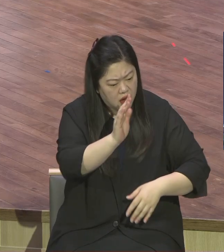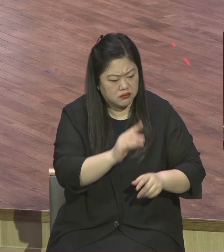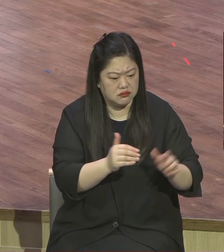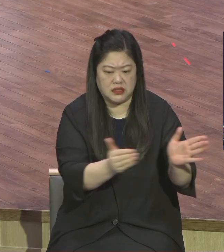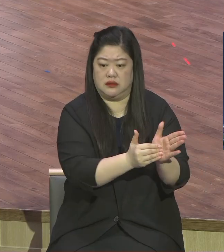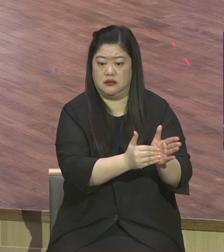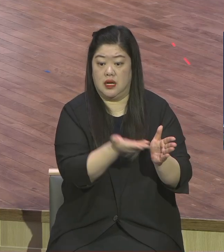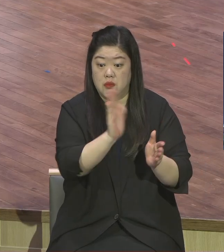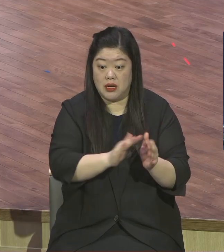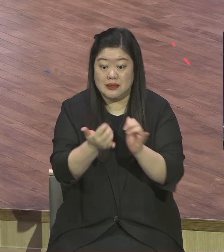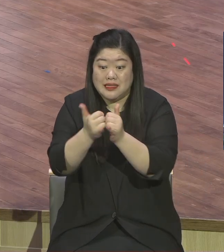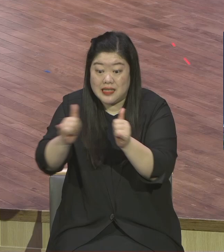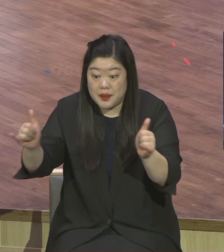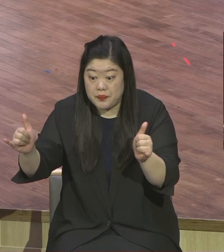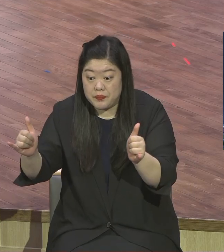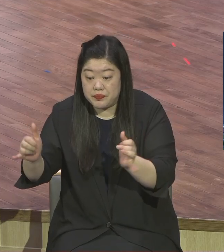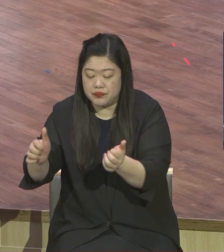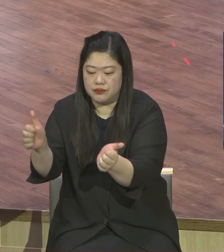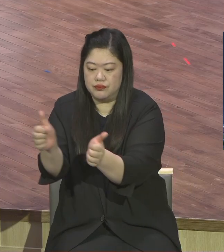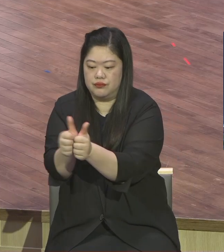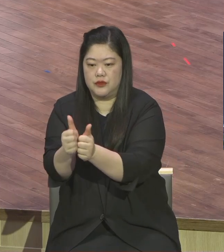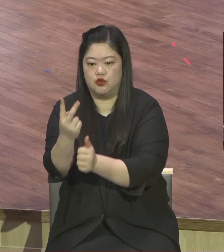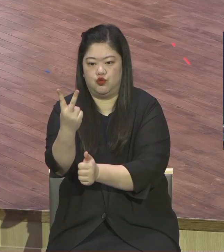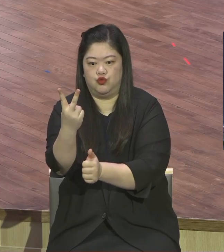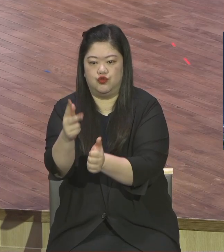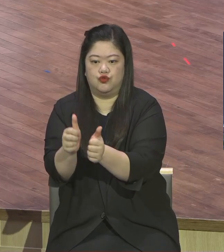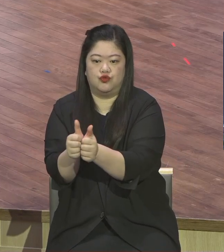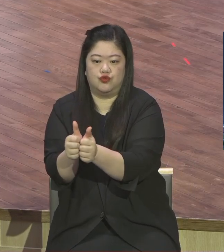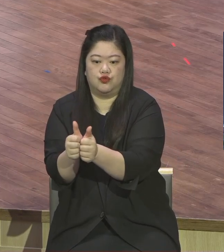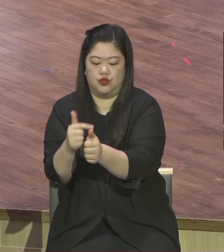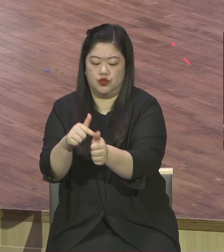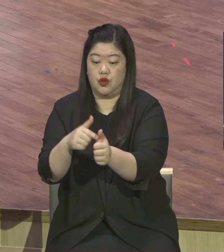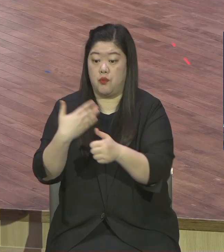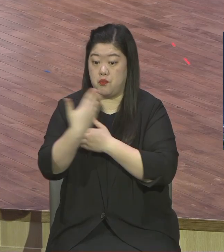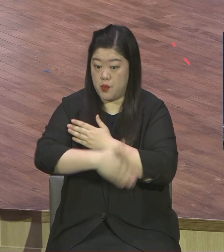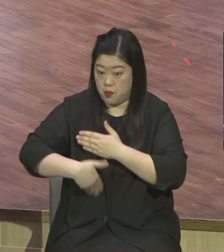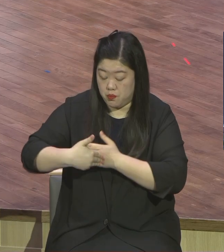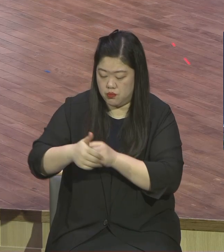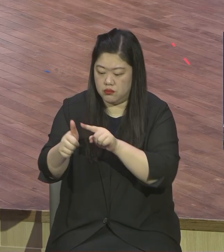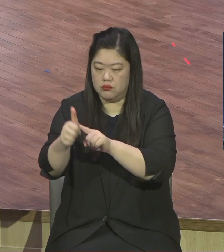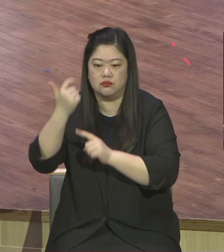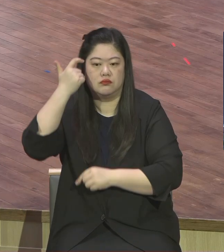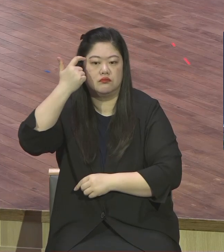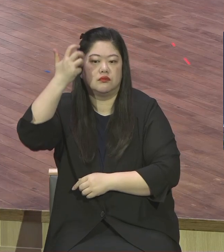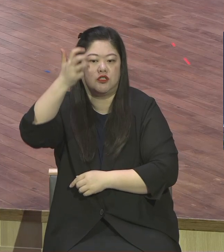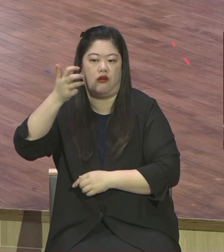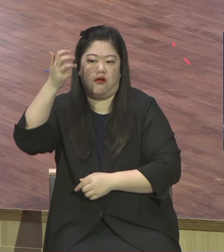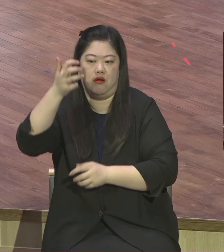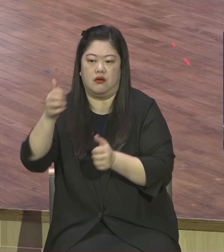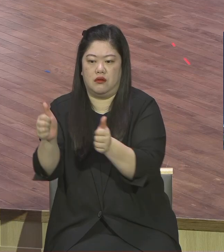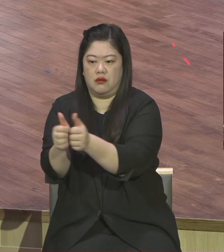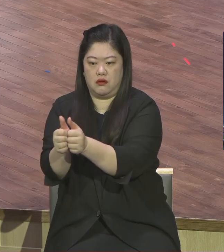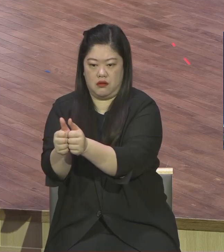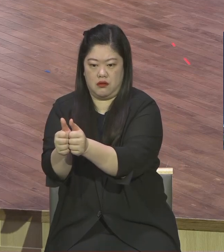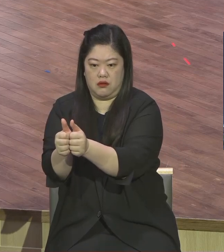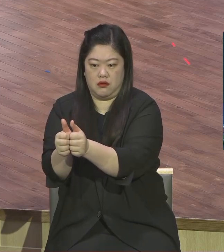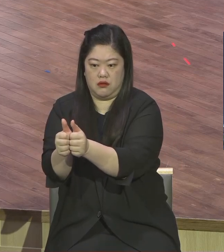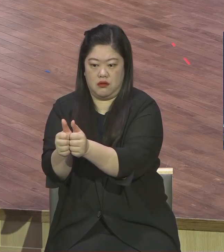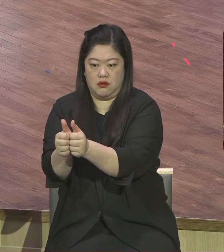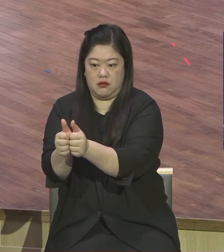죽으면 끝이 아니에요. 영적 존재로 창조되었기 때문에 짐승은 죽어야